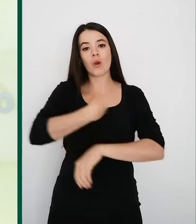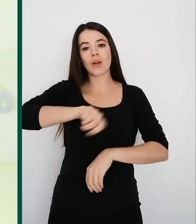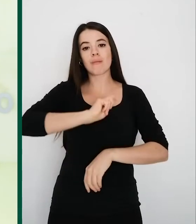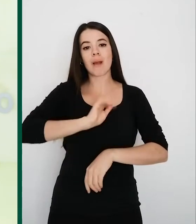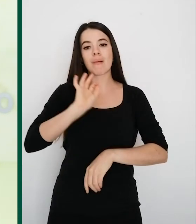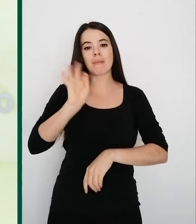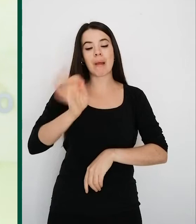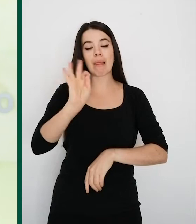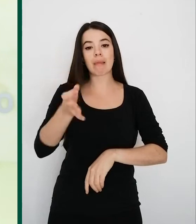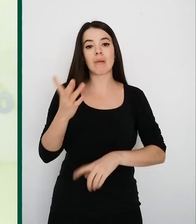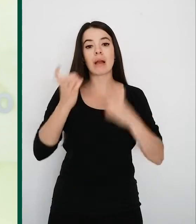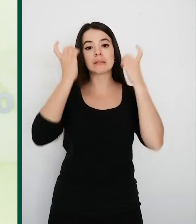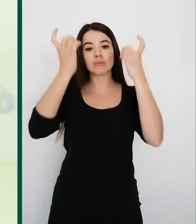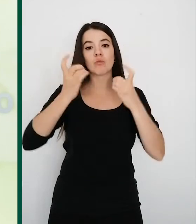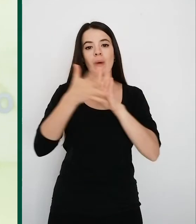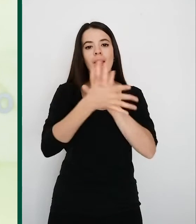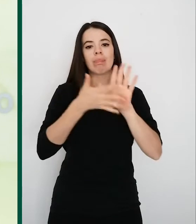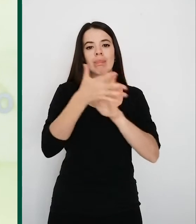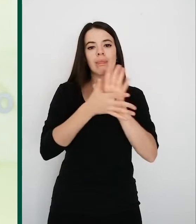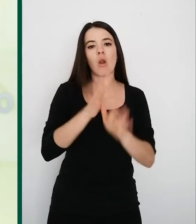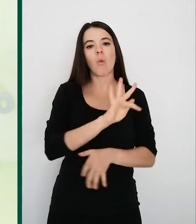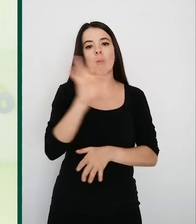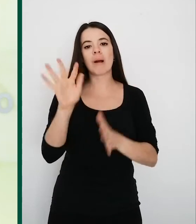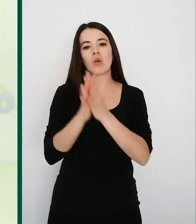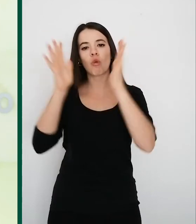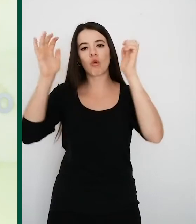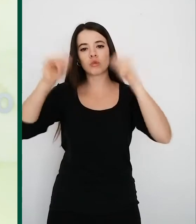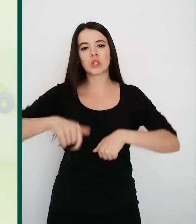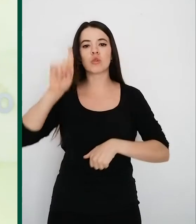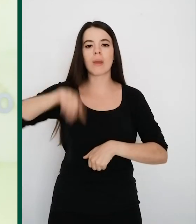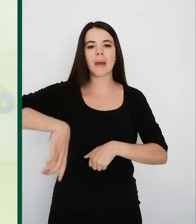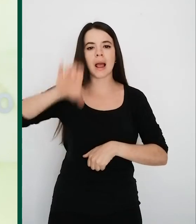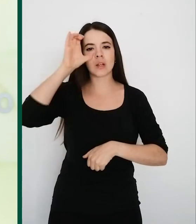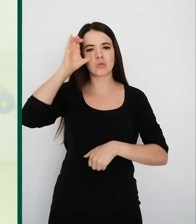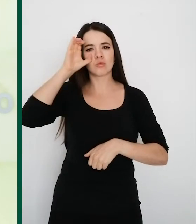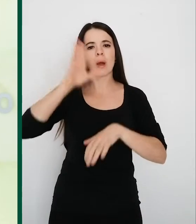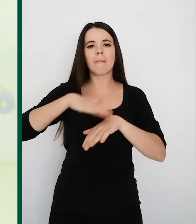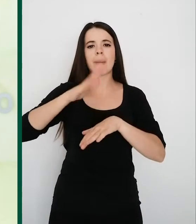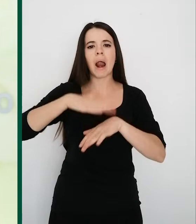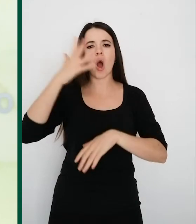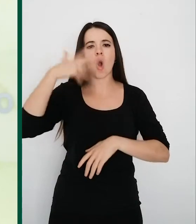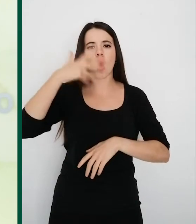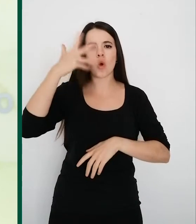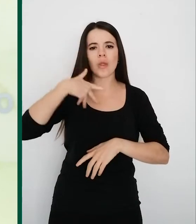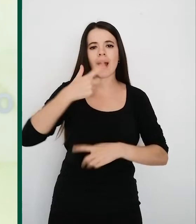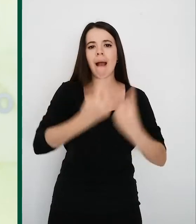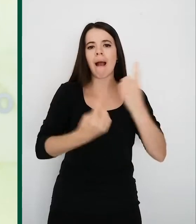sido un verdadero ejercicio de diálogo, de consenso, de escucha, para conocer necesidades, también